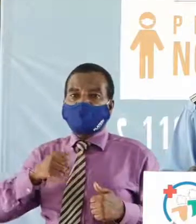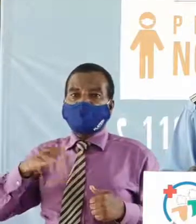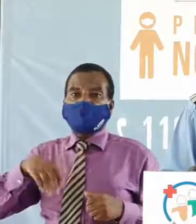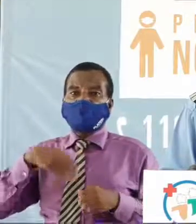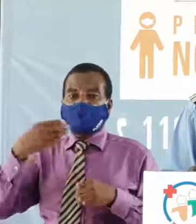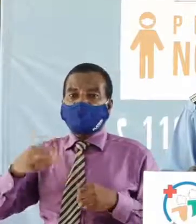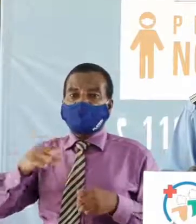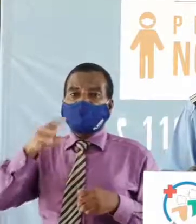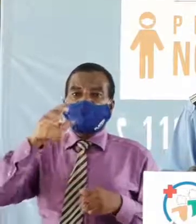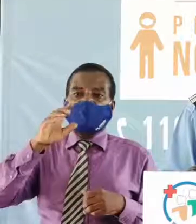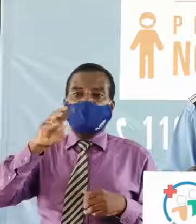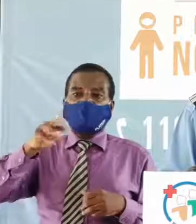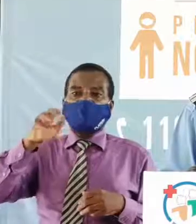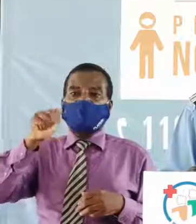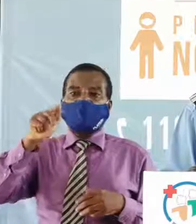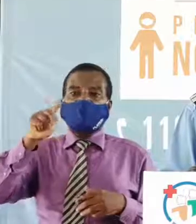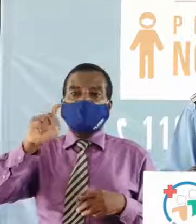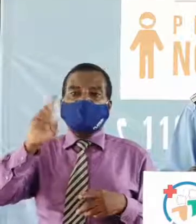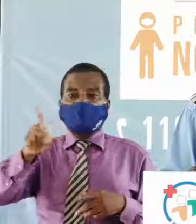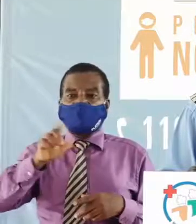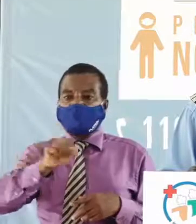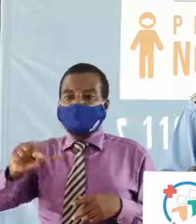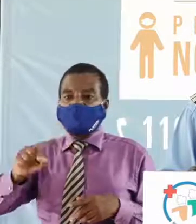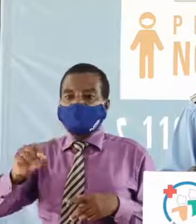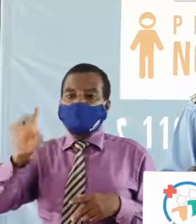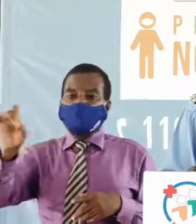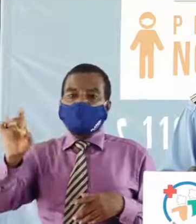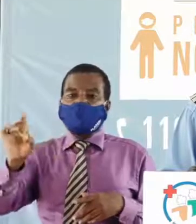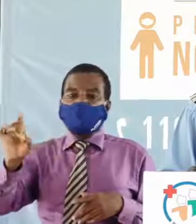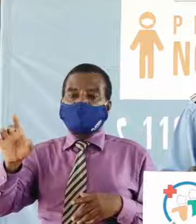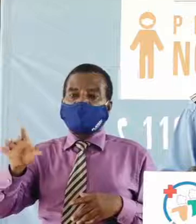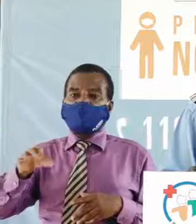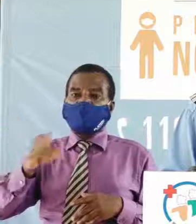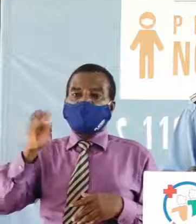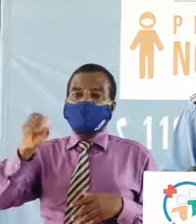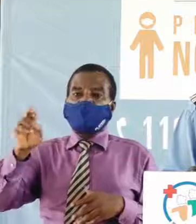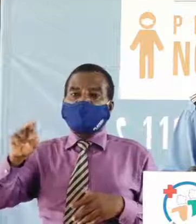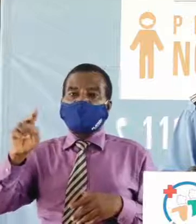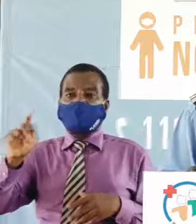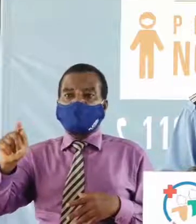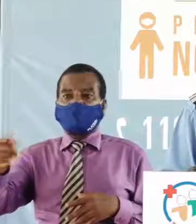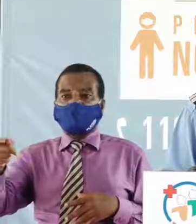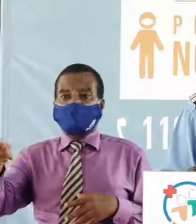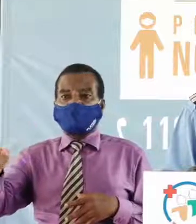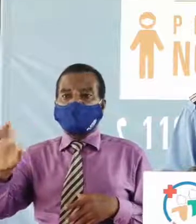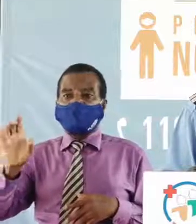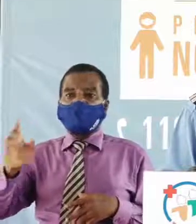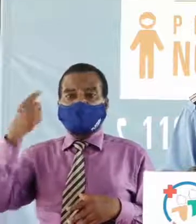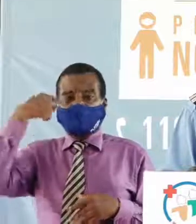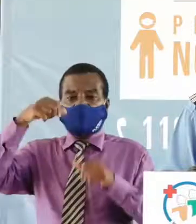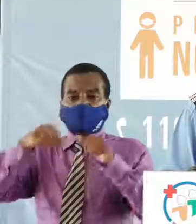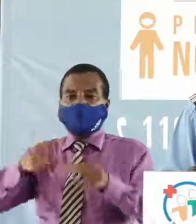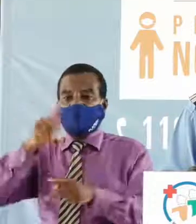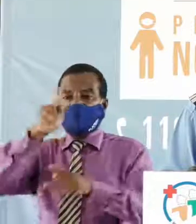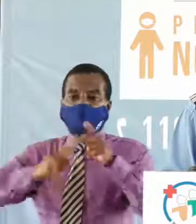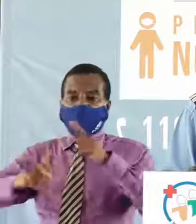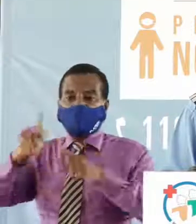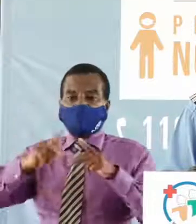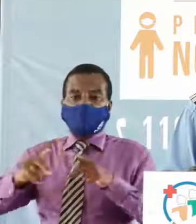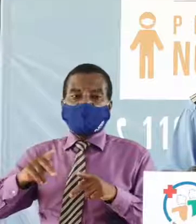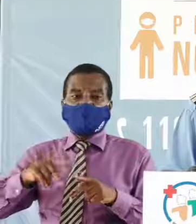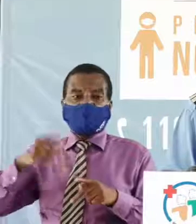ensuite le MATD tiré du 8 org.ci pour le reste de la population